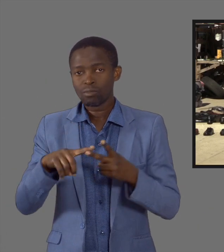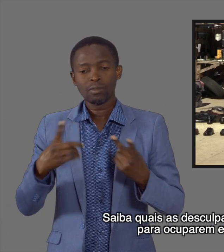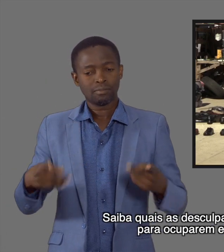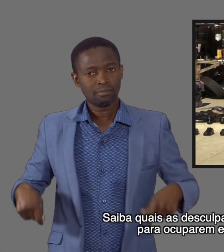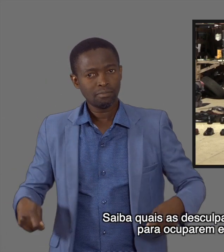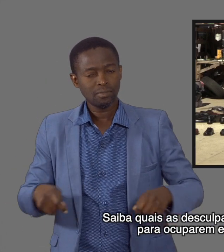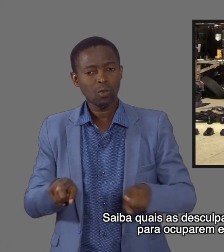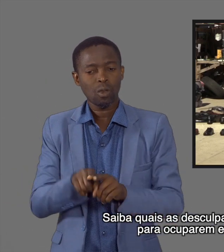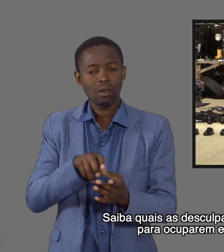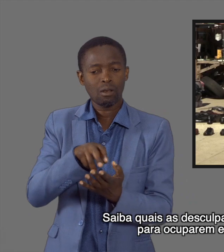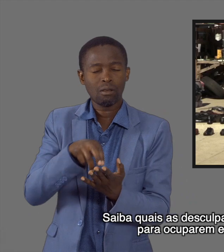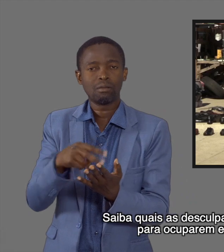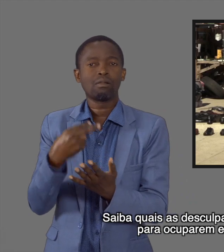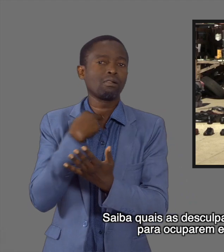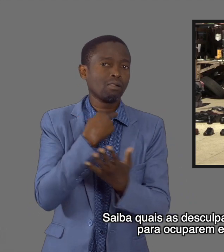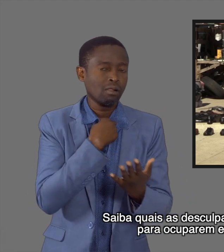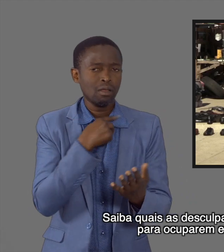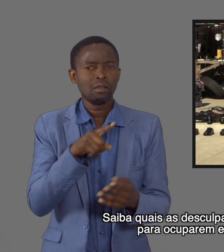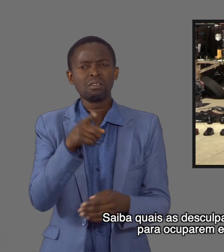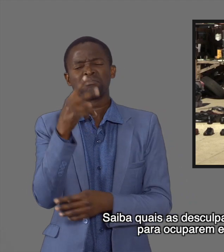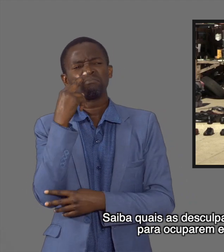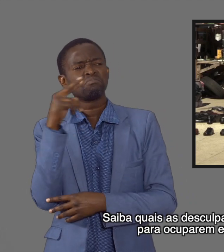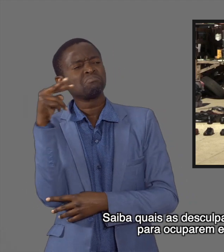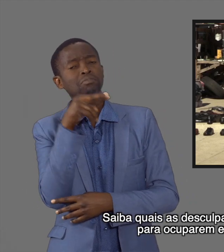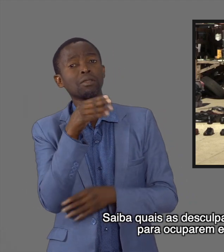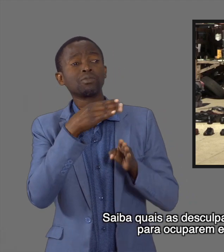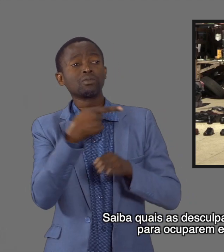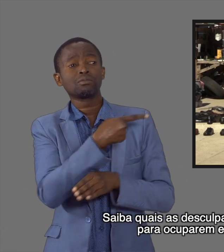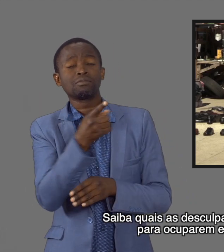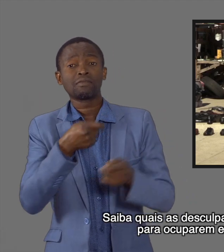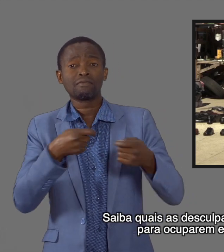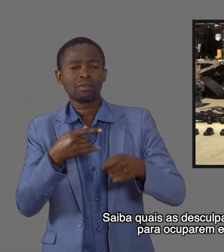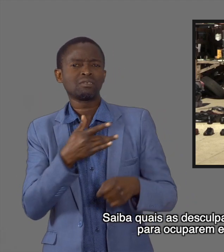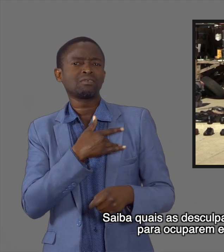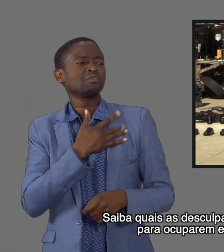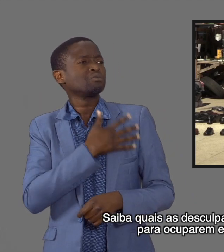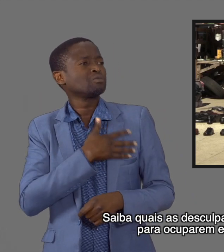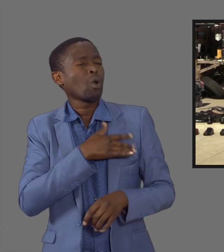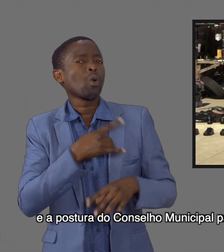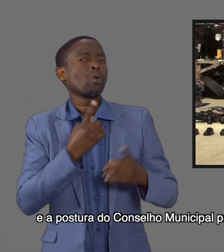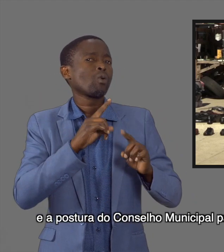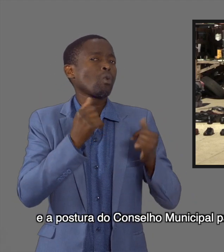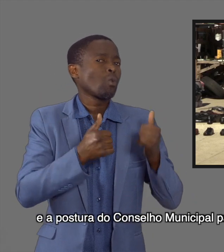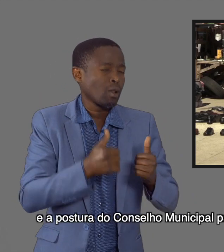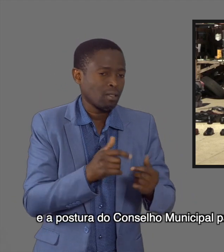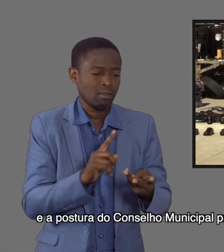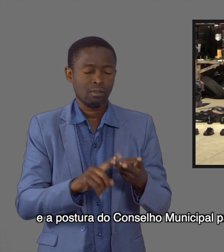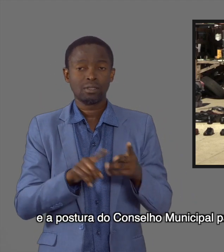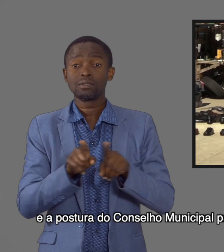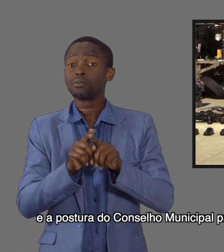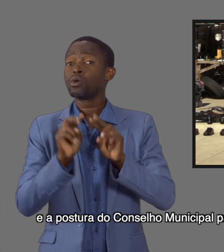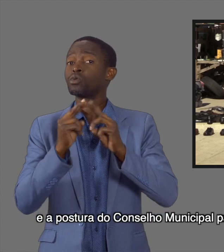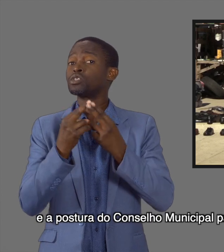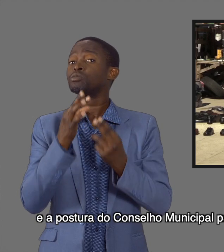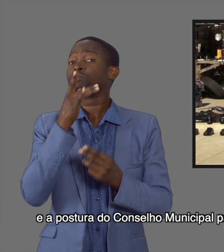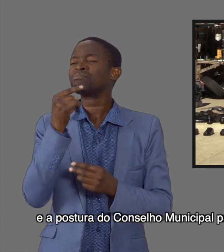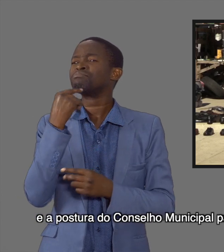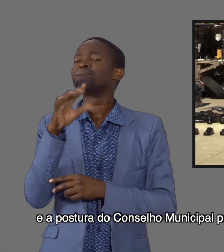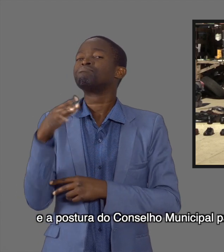Saiba quais as desculpas dos comerciantes para ocuparem estes espaços e a postura do Conselho Municipal para desencorajar esta